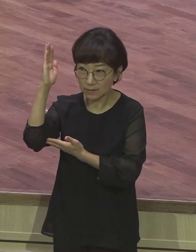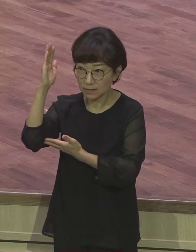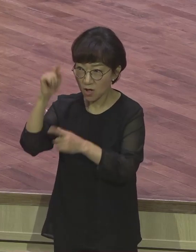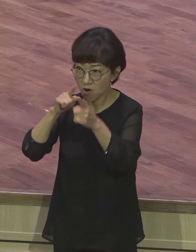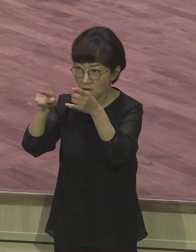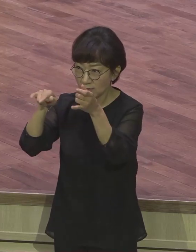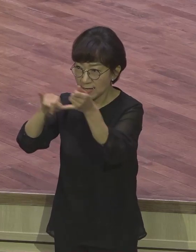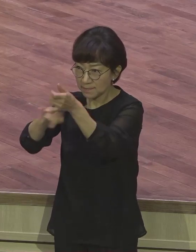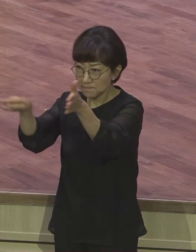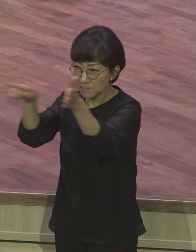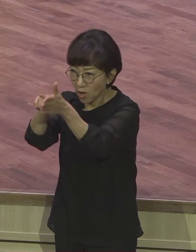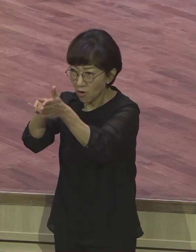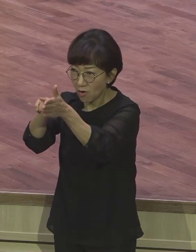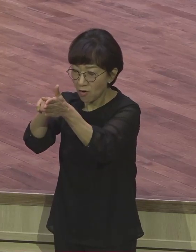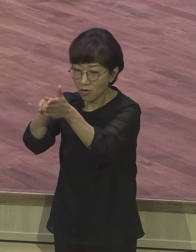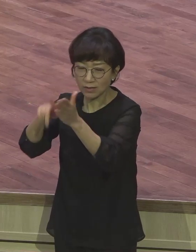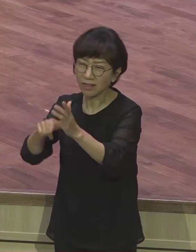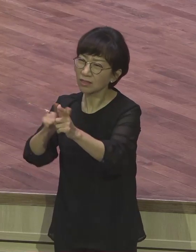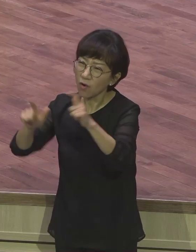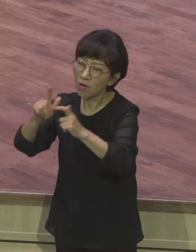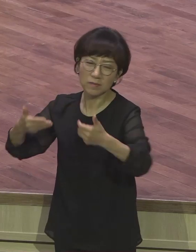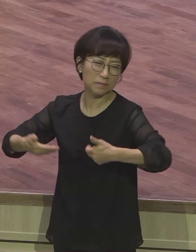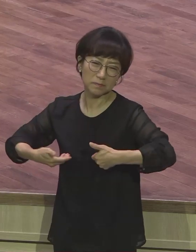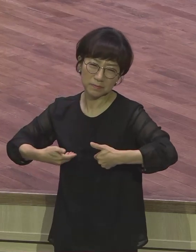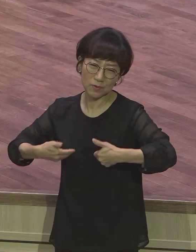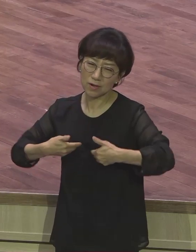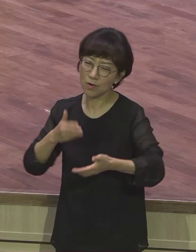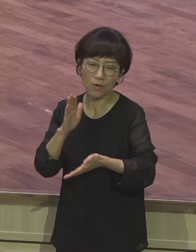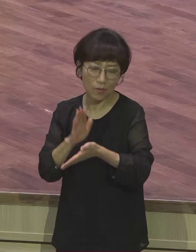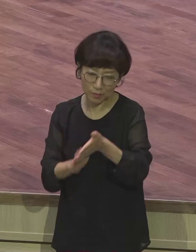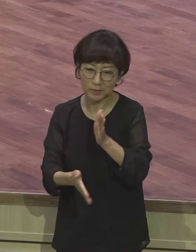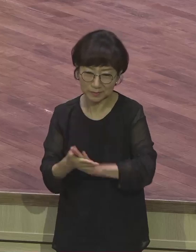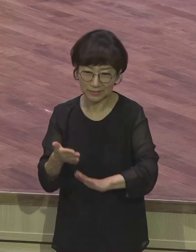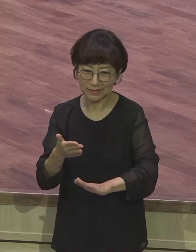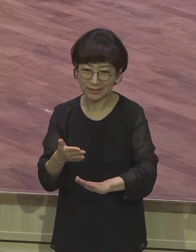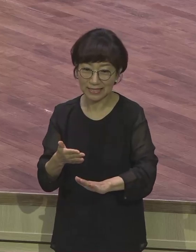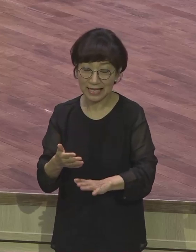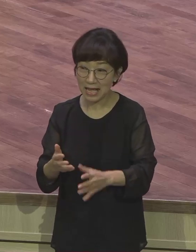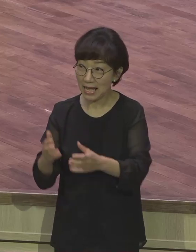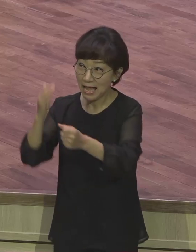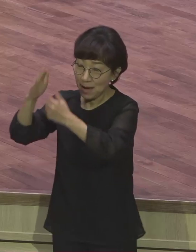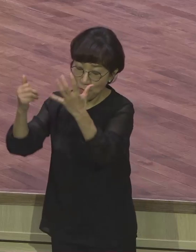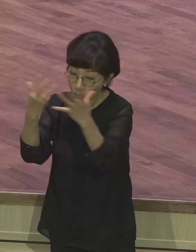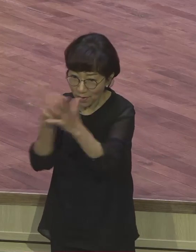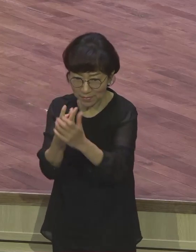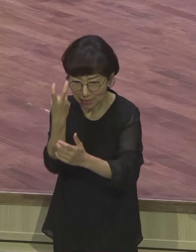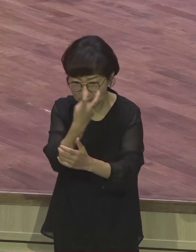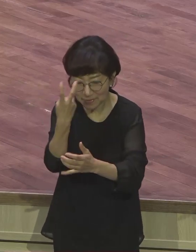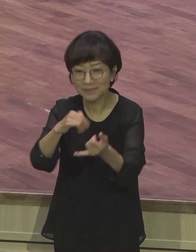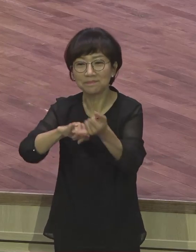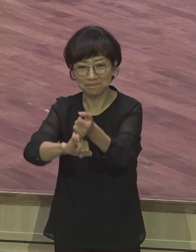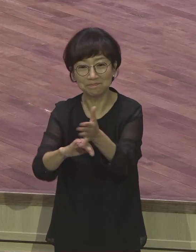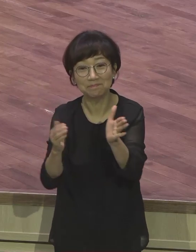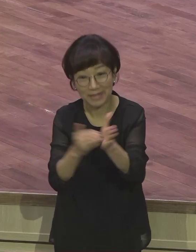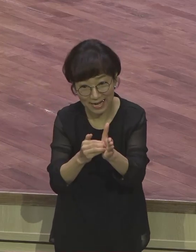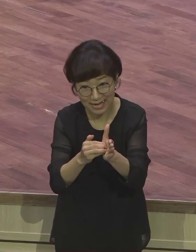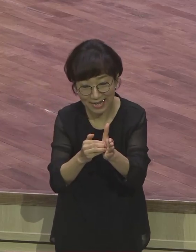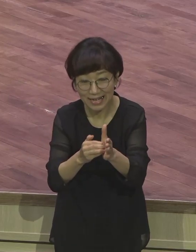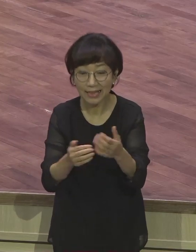더 바랄 게 없어요. 여러분 신앙생활 다 끝난 거예요. 다 보장된 겁니다. 오늘 제목처럼 이제는 더